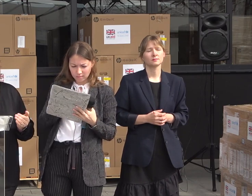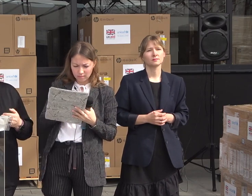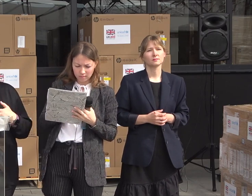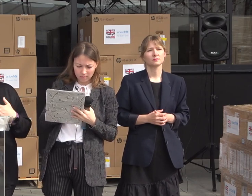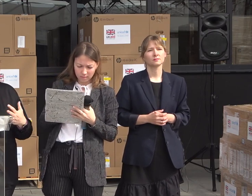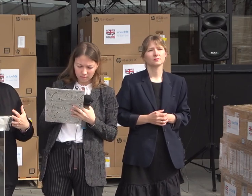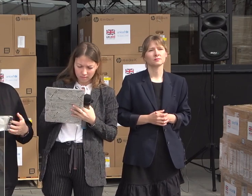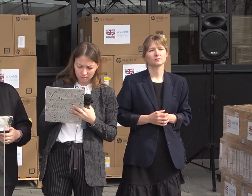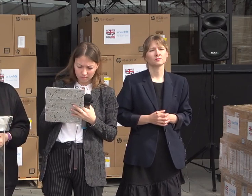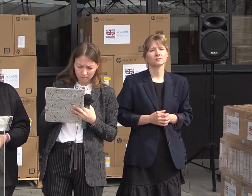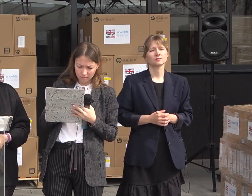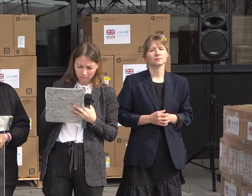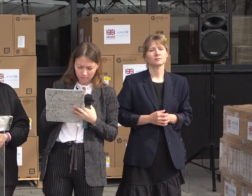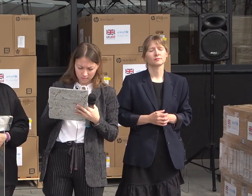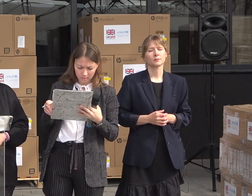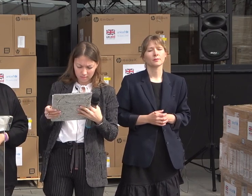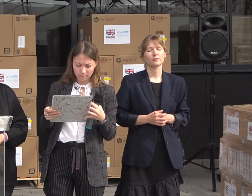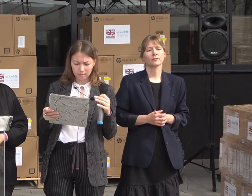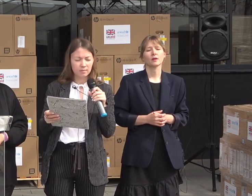poverty and alleviate their vulnerability.